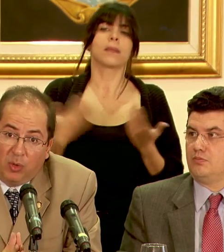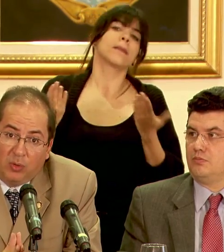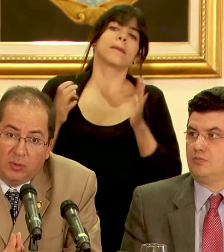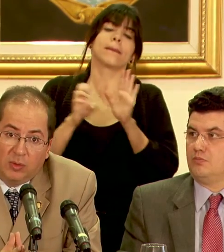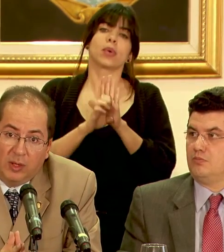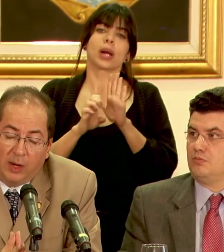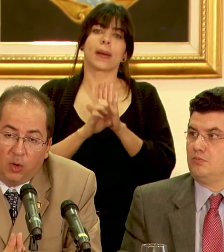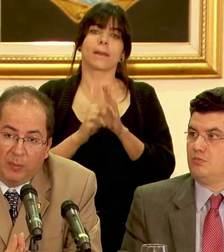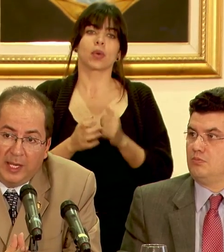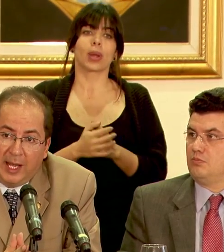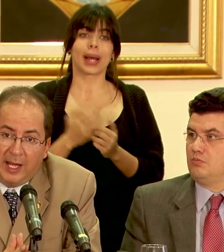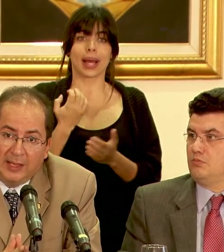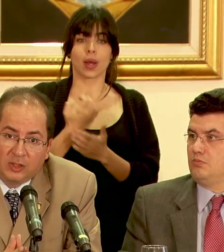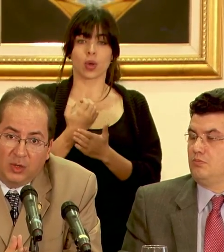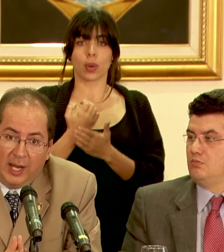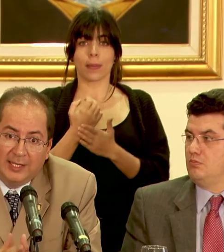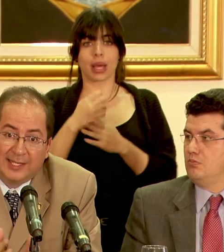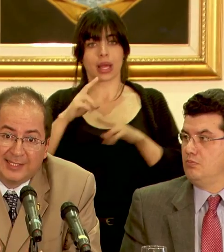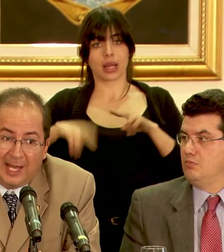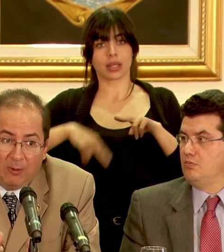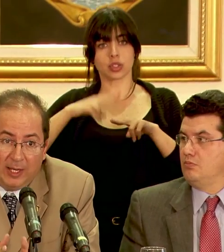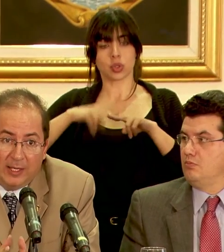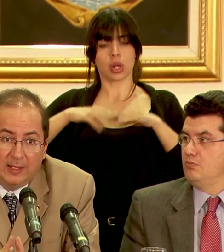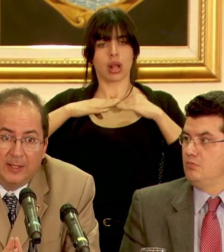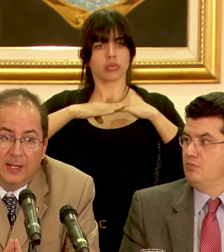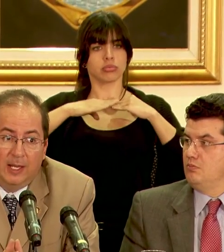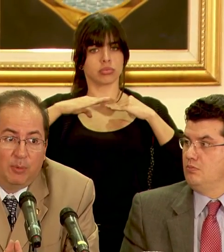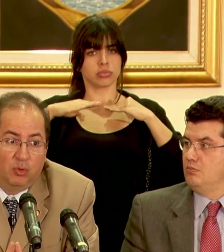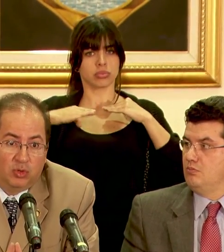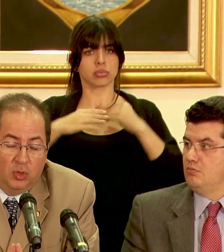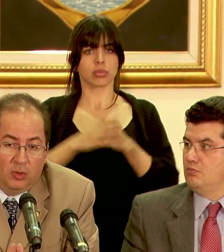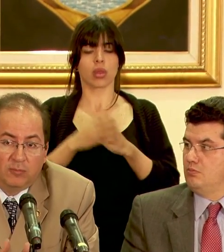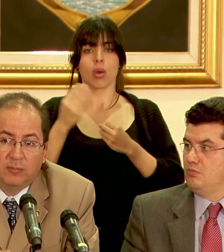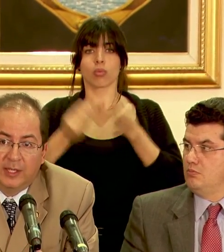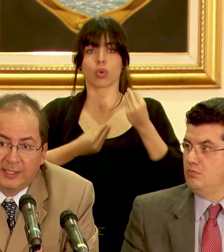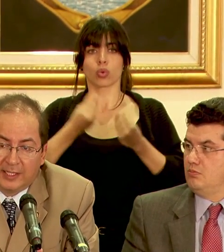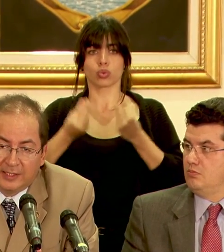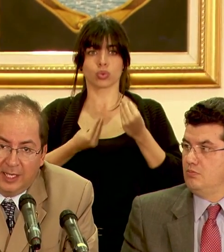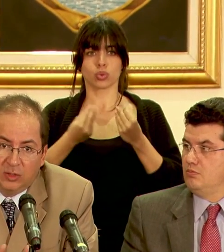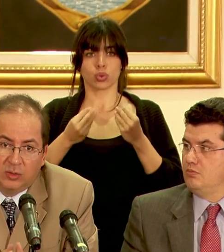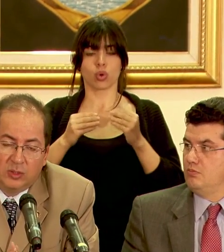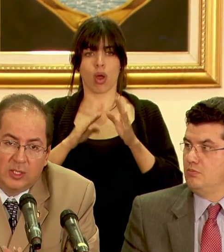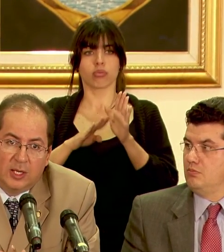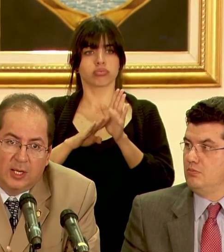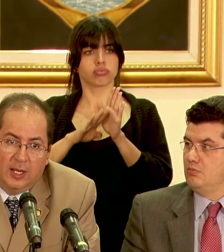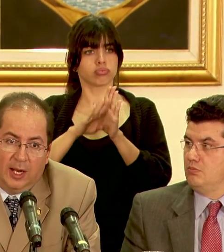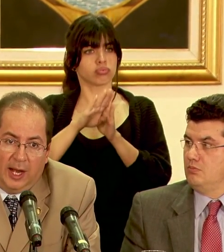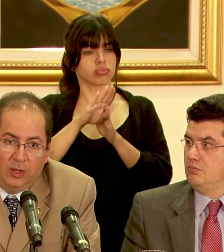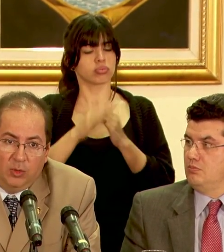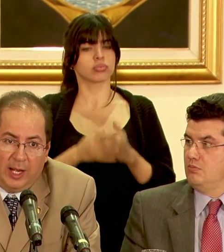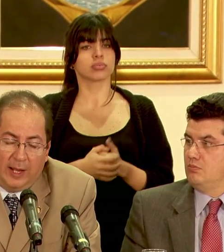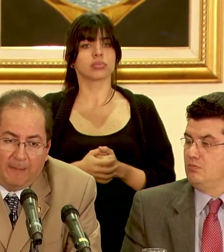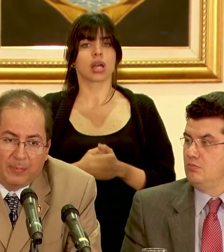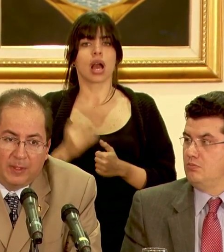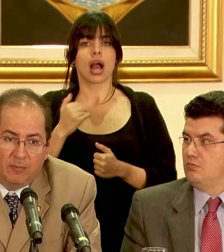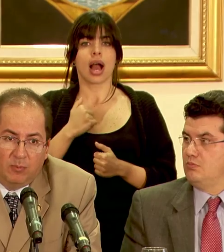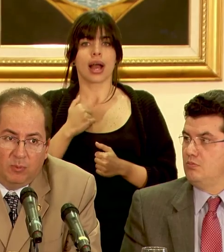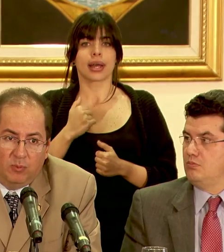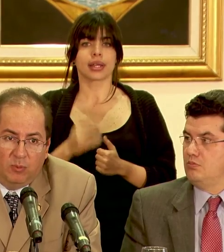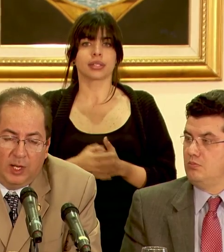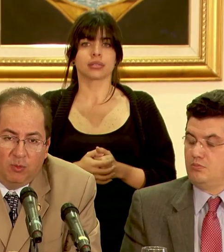por ejemplo la economía nacional está estable la producción está creciendo hay una